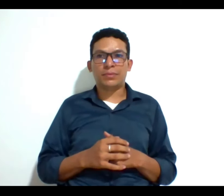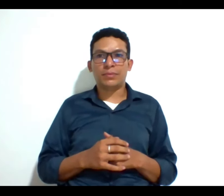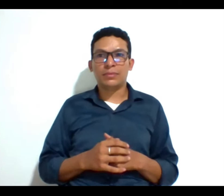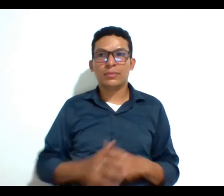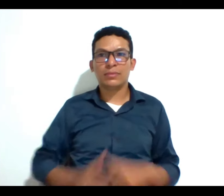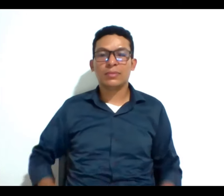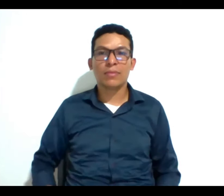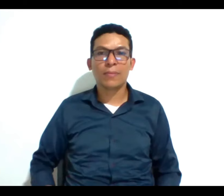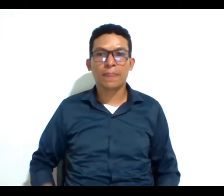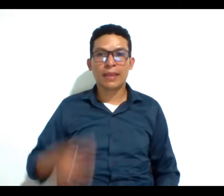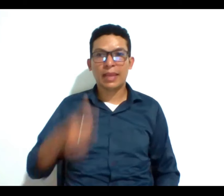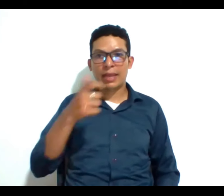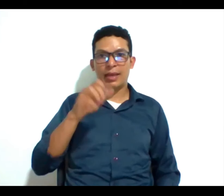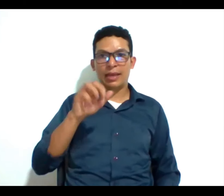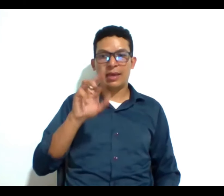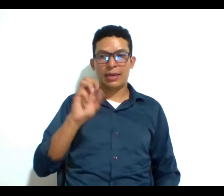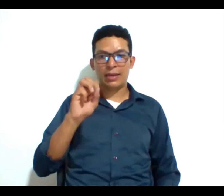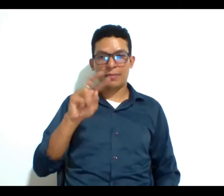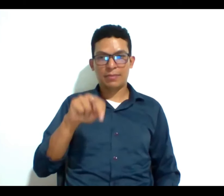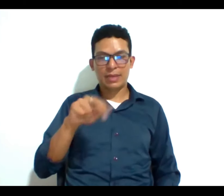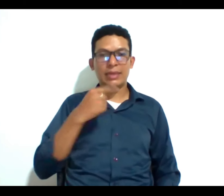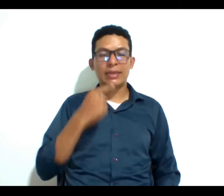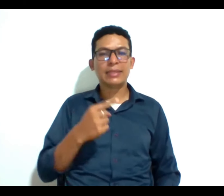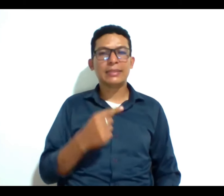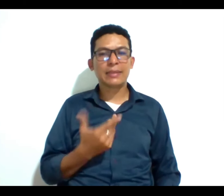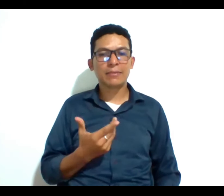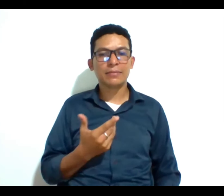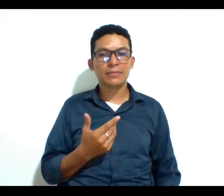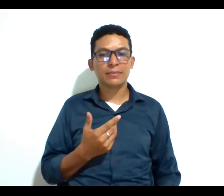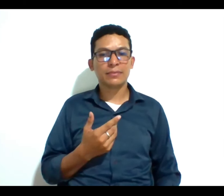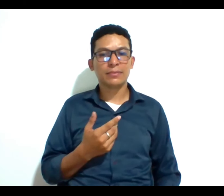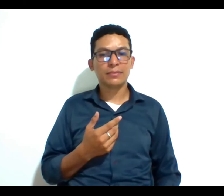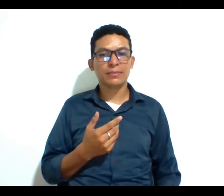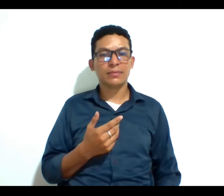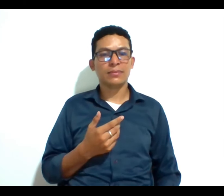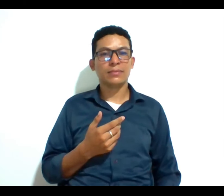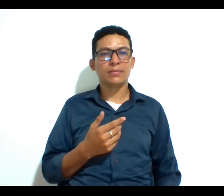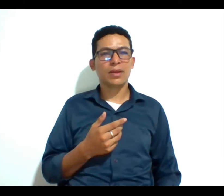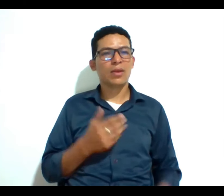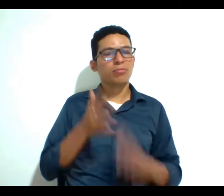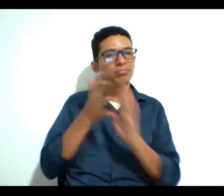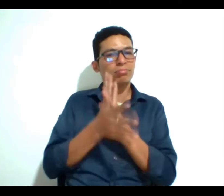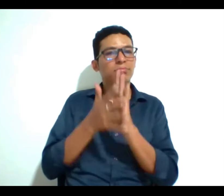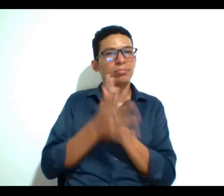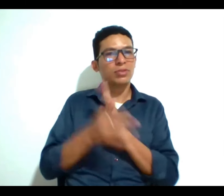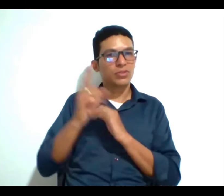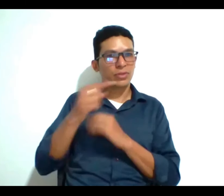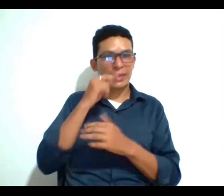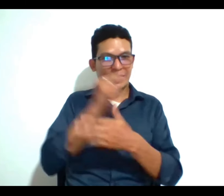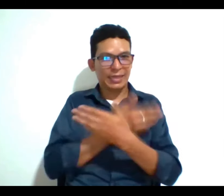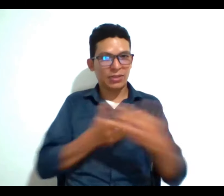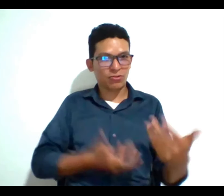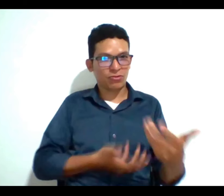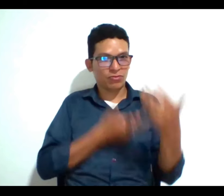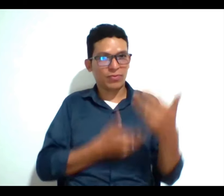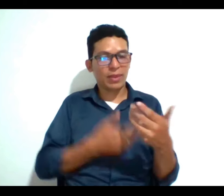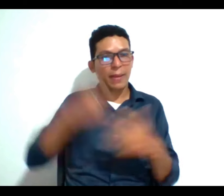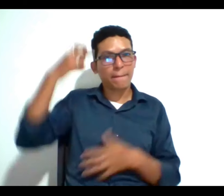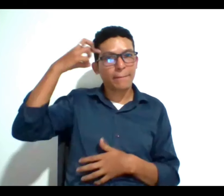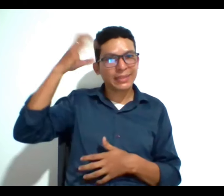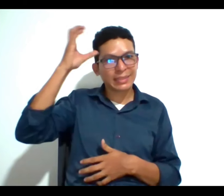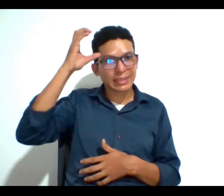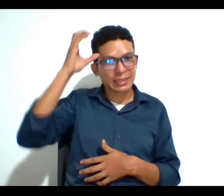Germán nos pregunta si ah bueno nos dice que si pueden comentar su experiencia en pediatría en especial con niños con parálisis cerebral